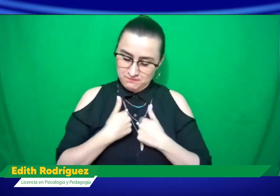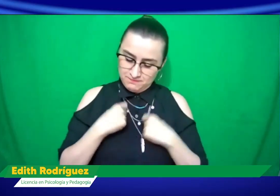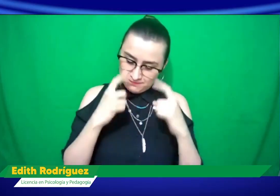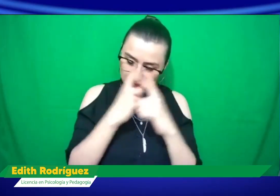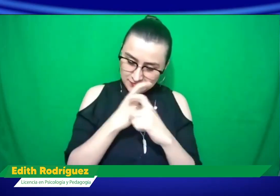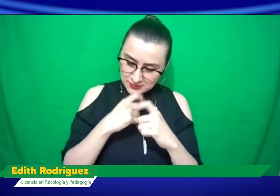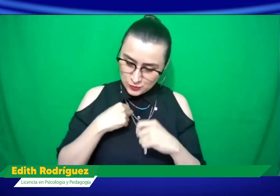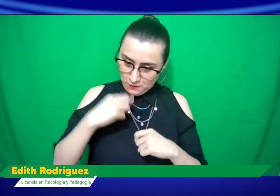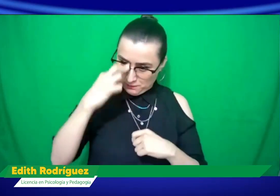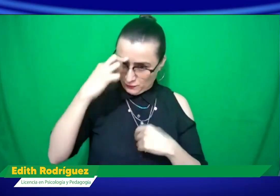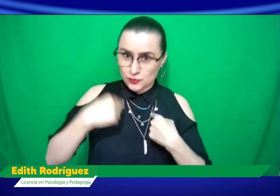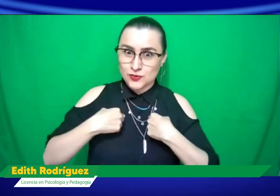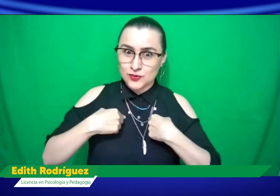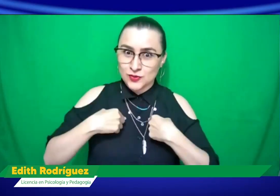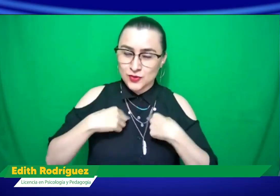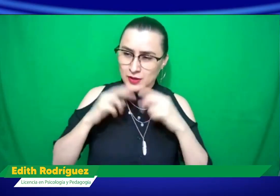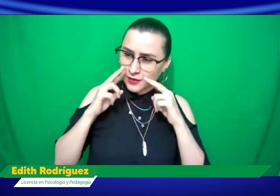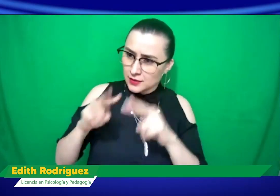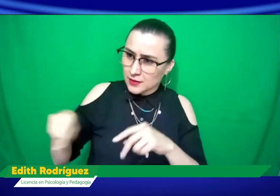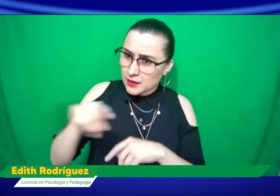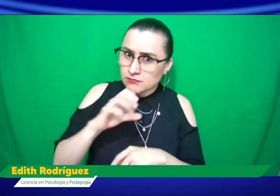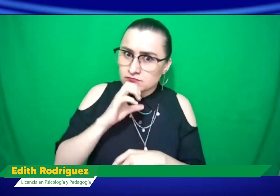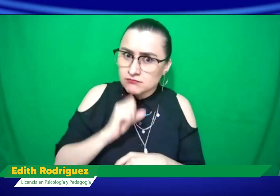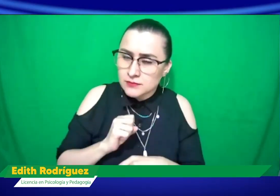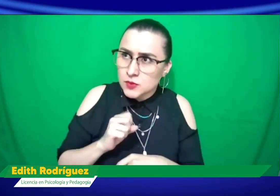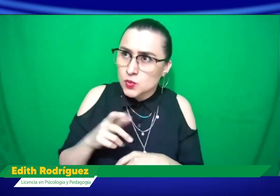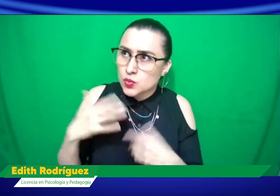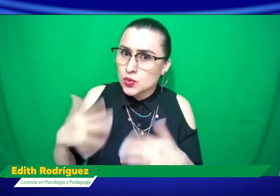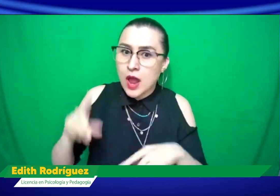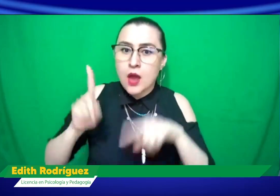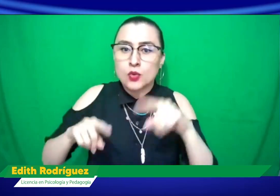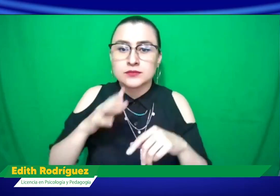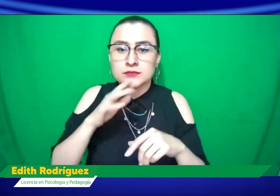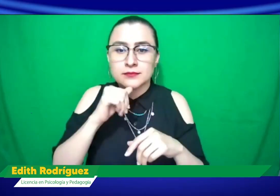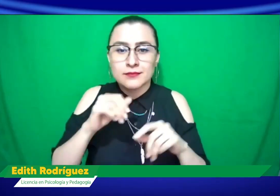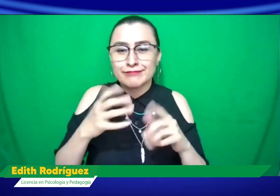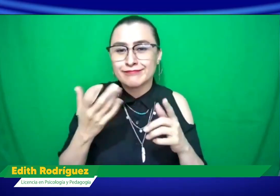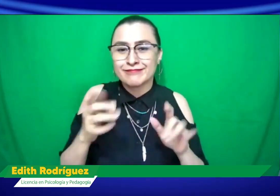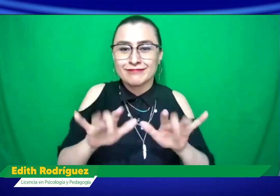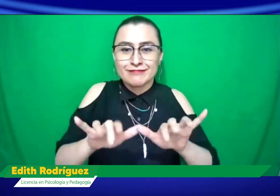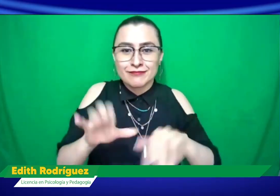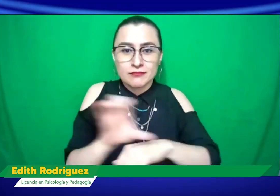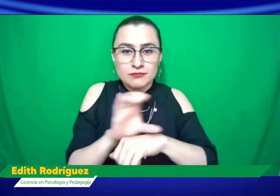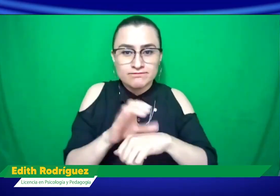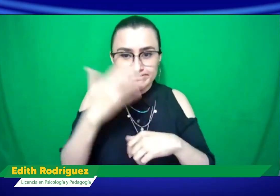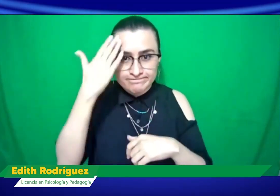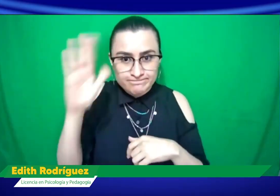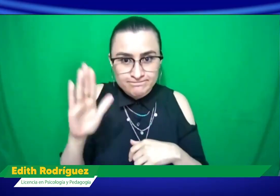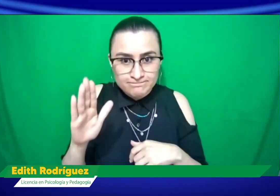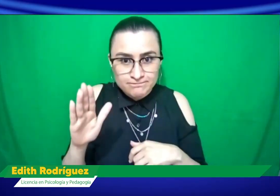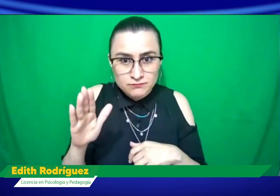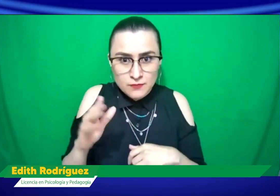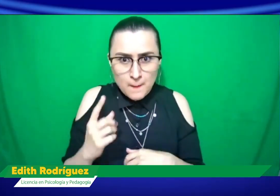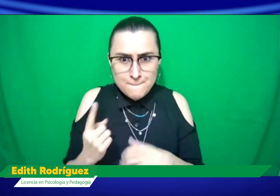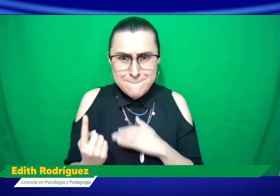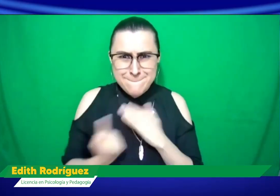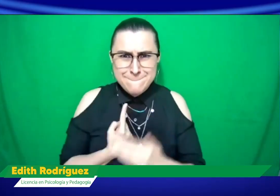suceder conmigo? Entonces, yo me pongo a meditar como profesional en cuanto a esas personas mayores de pronto que no tenían acceso